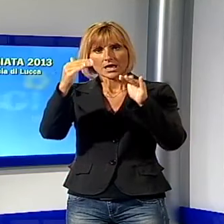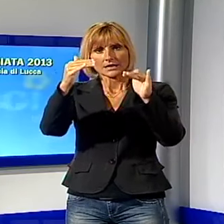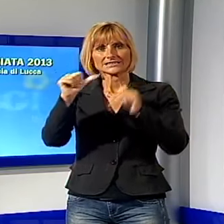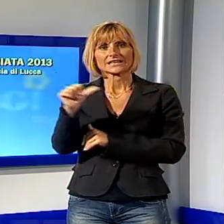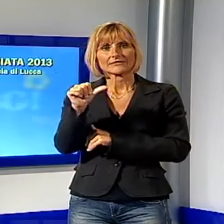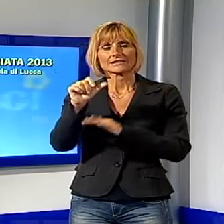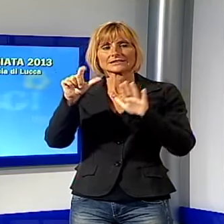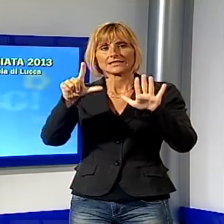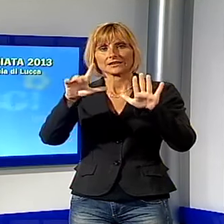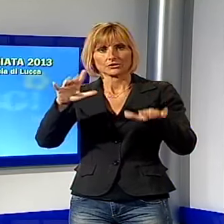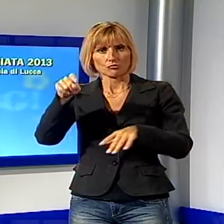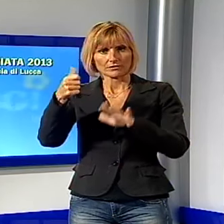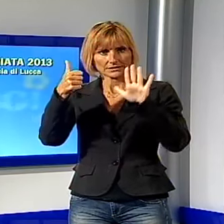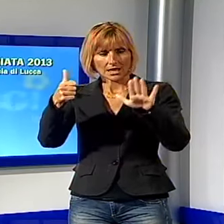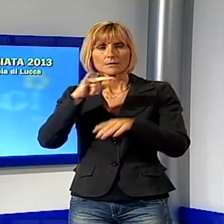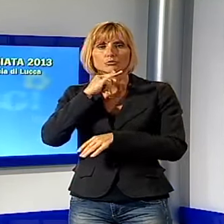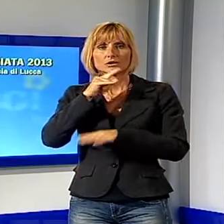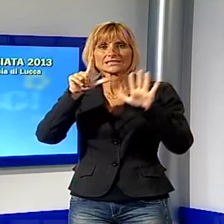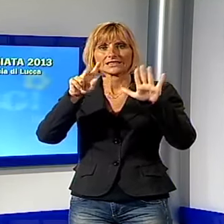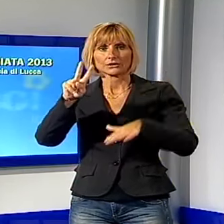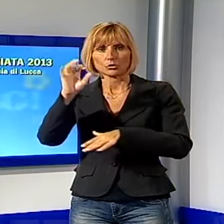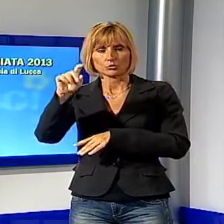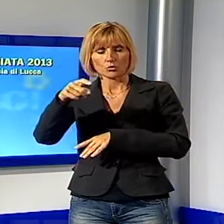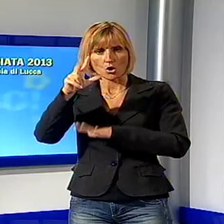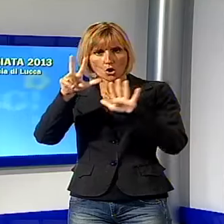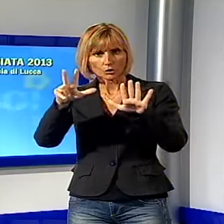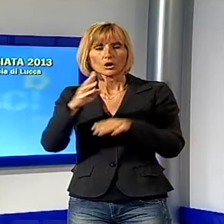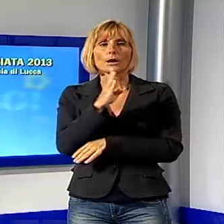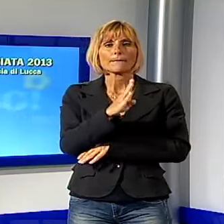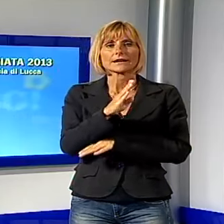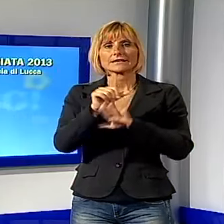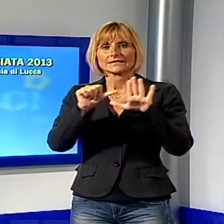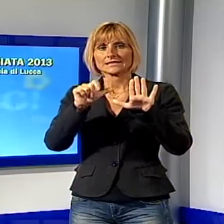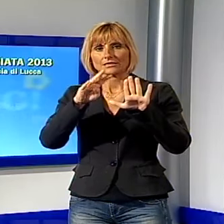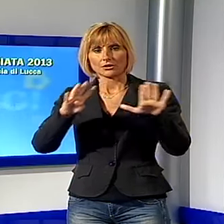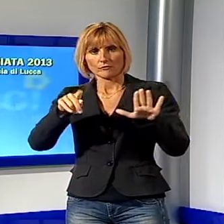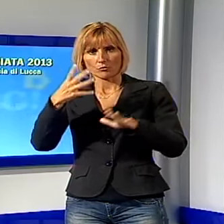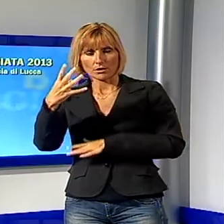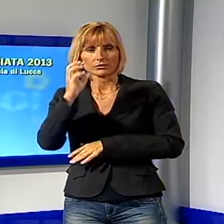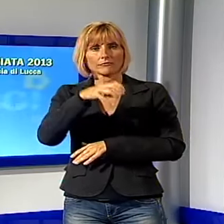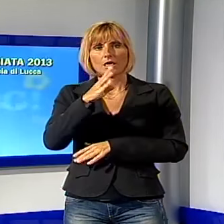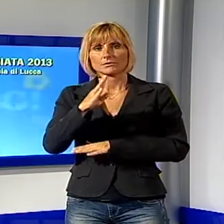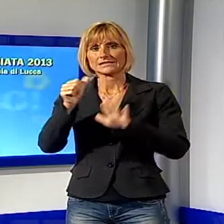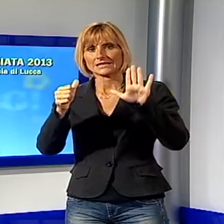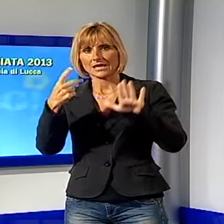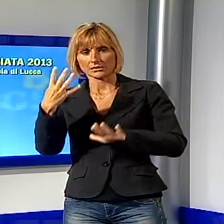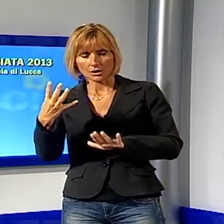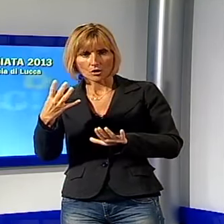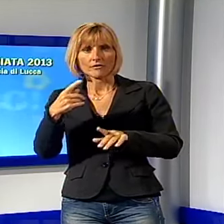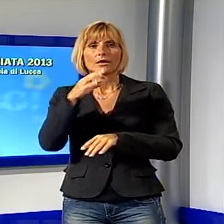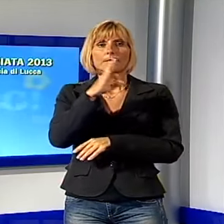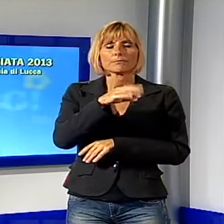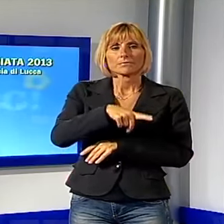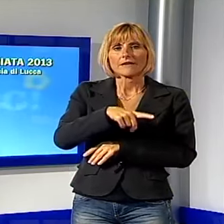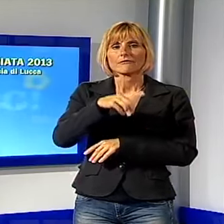75,6, Porcari 72,8, Barga 69,4, Villa Basilica 69,1, Pieve Fosciana